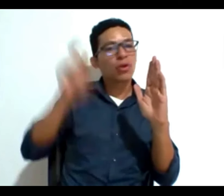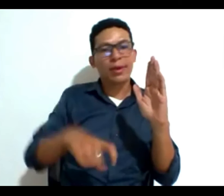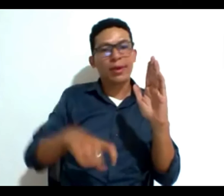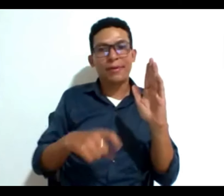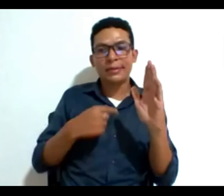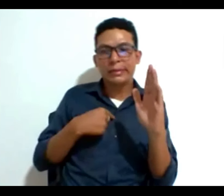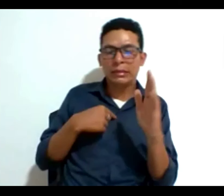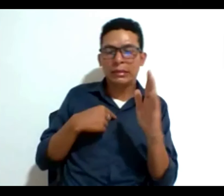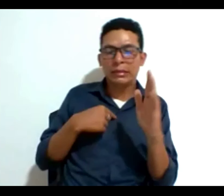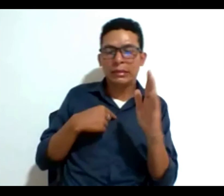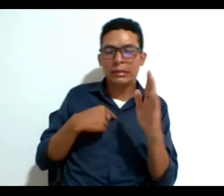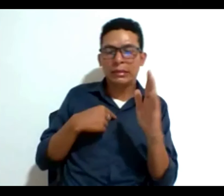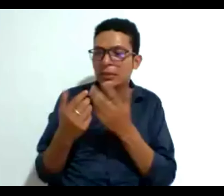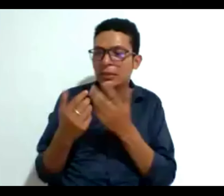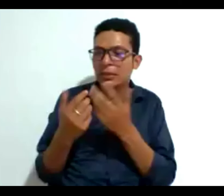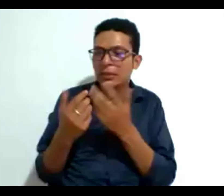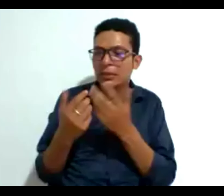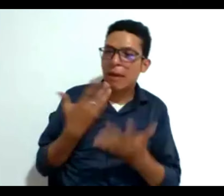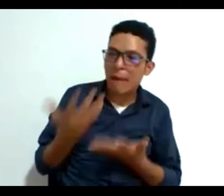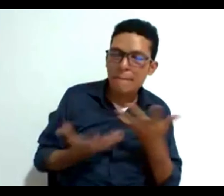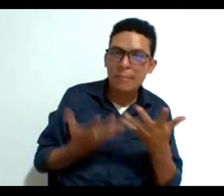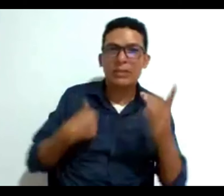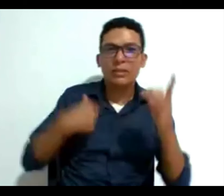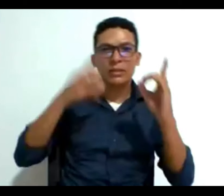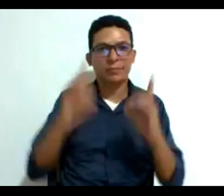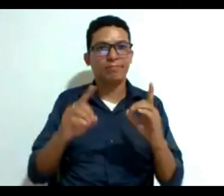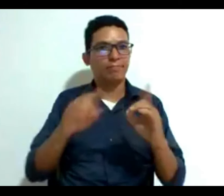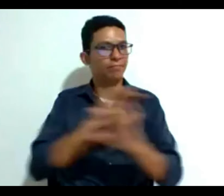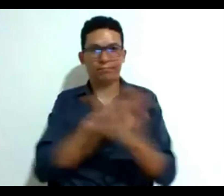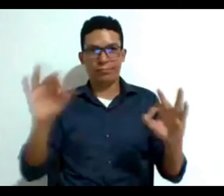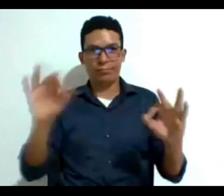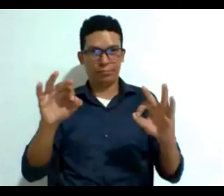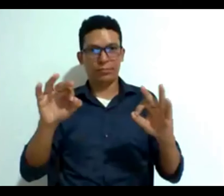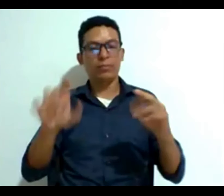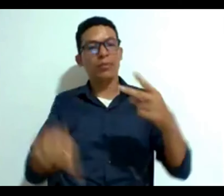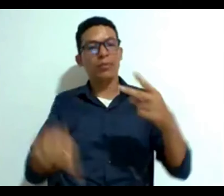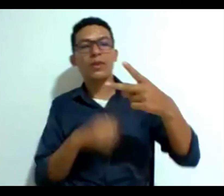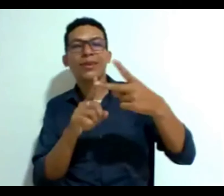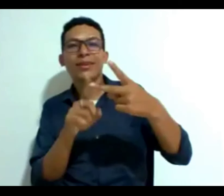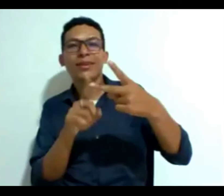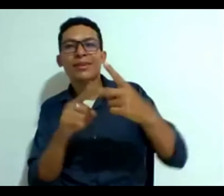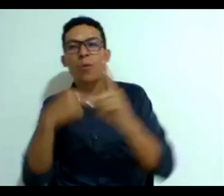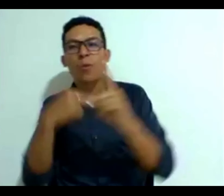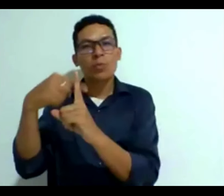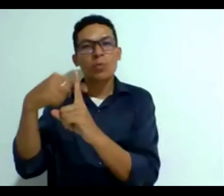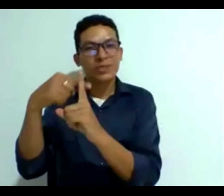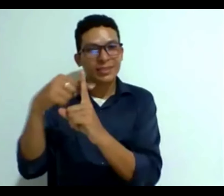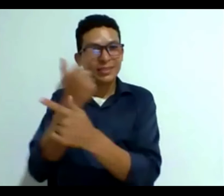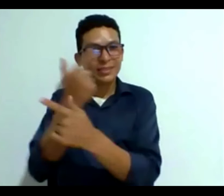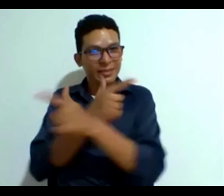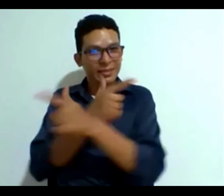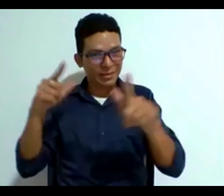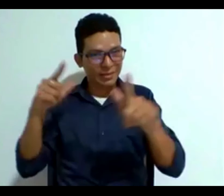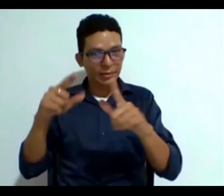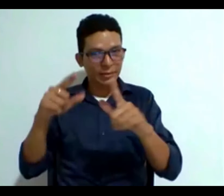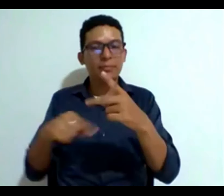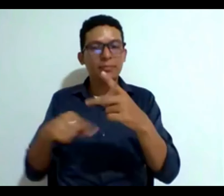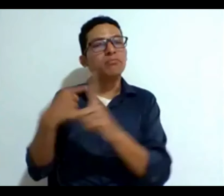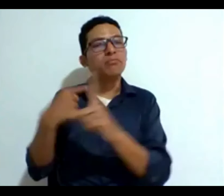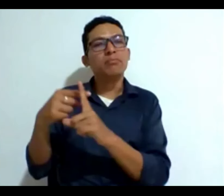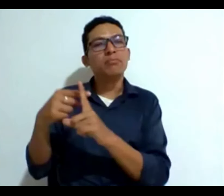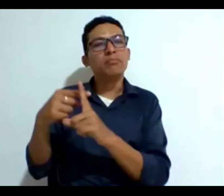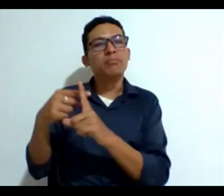dificultades para realizar una decisión y una libertad positiva en donde el sujeto tiene la capacidad para